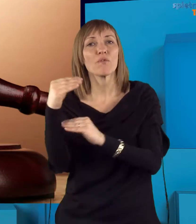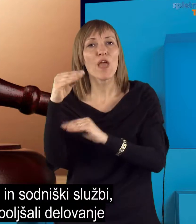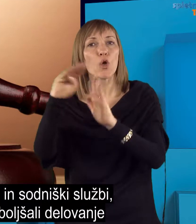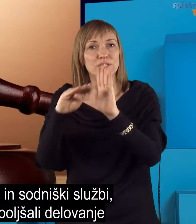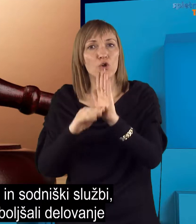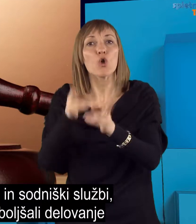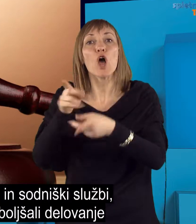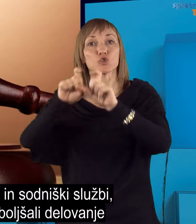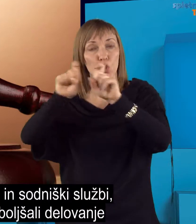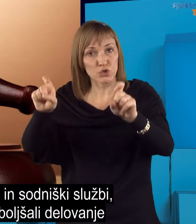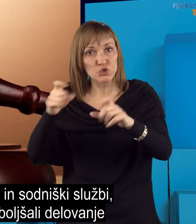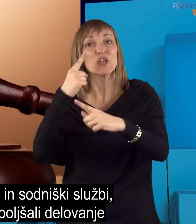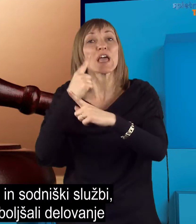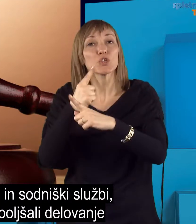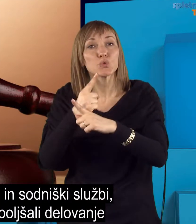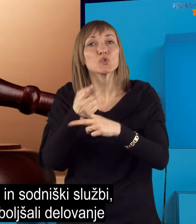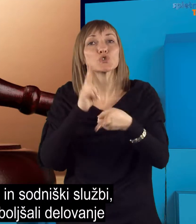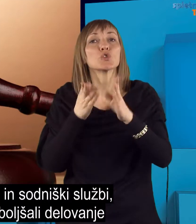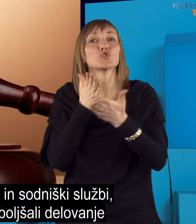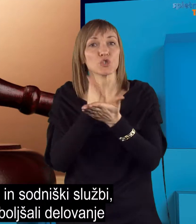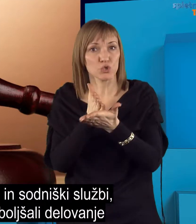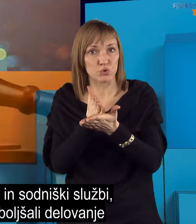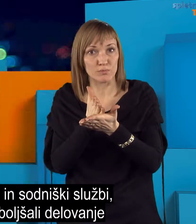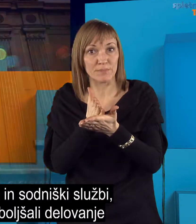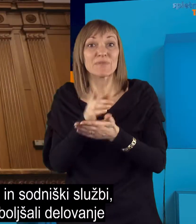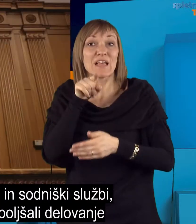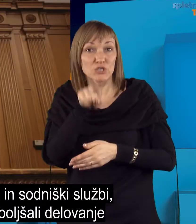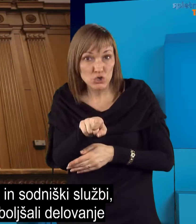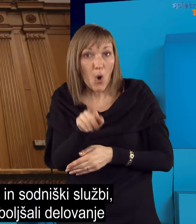sodniški službi, s katero naj bi izboljšali delovanje sodišč.